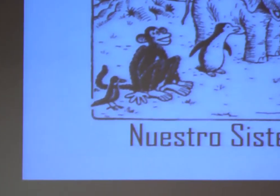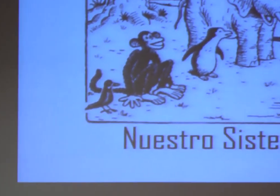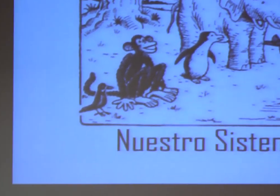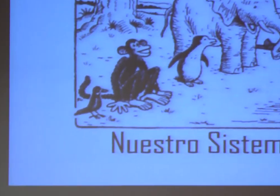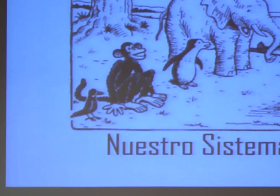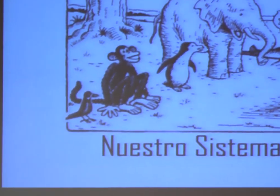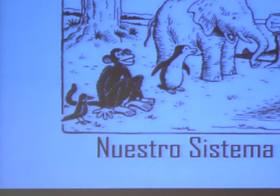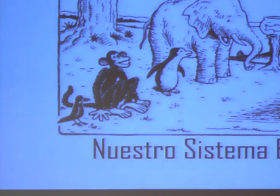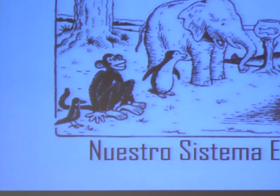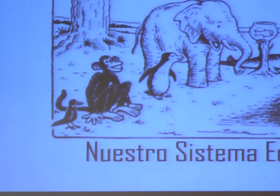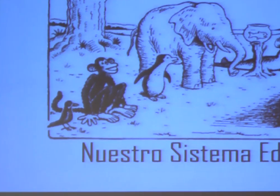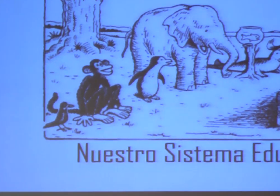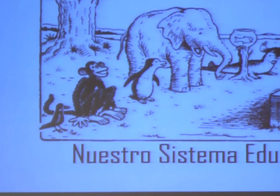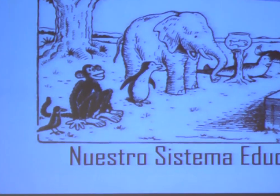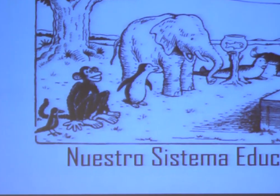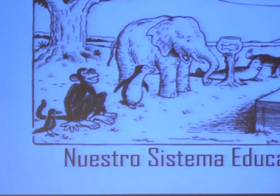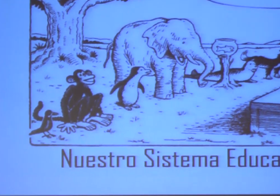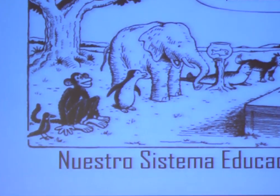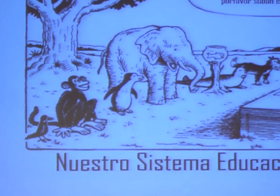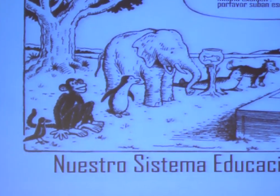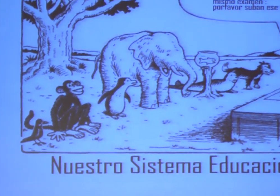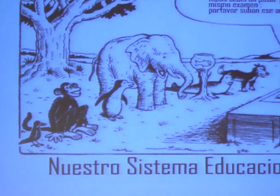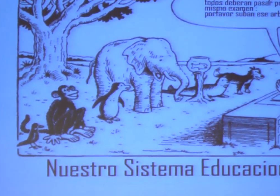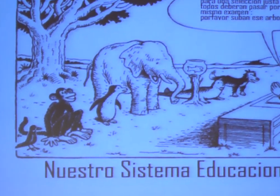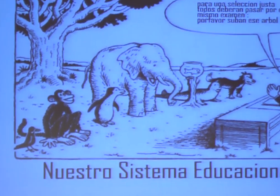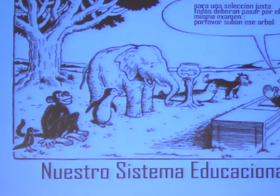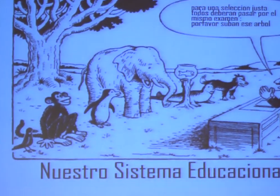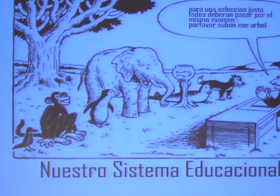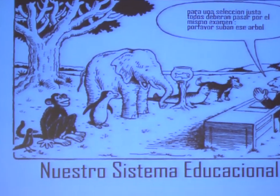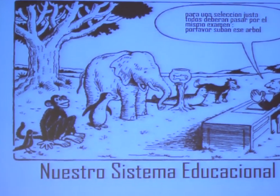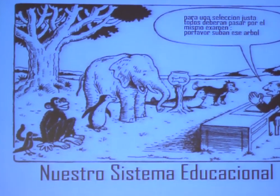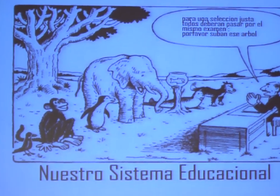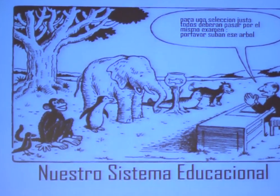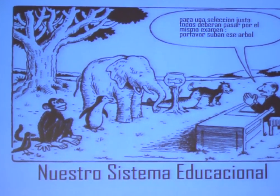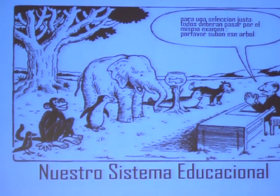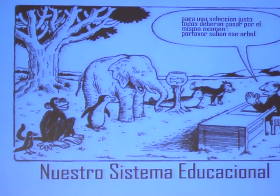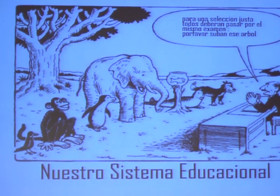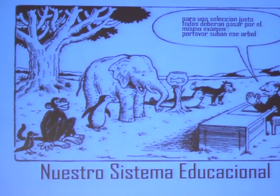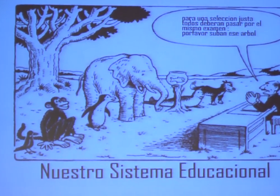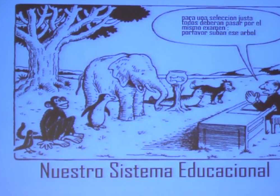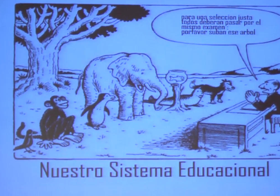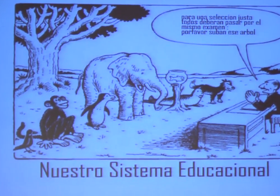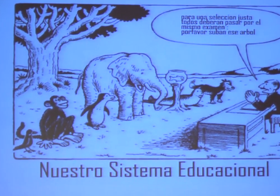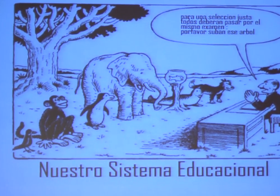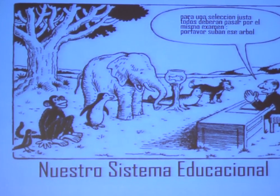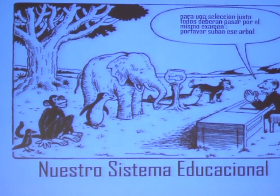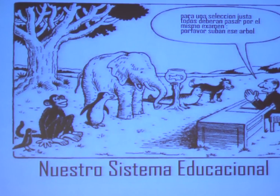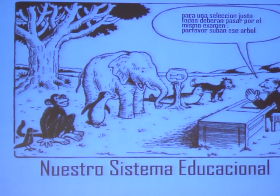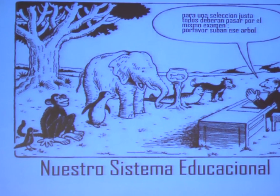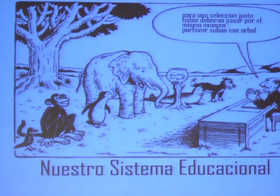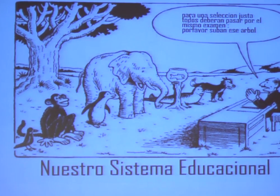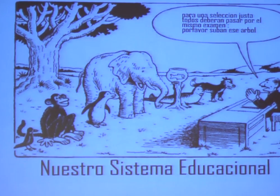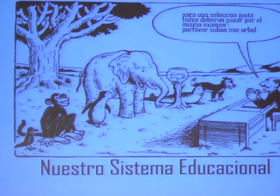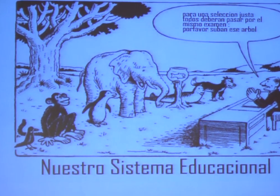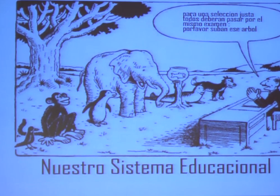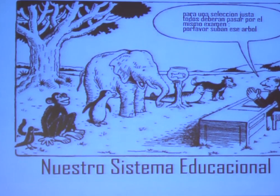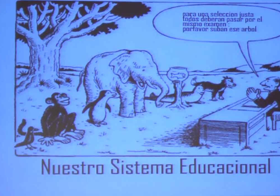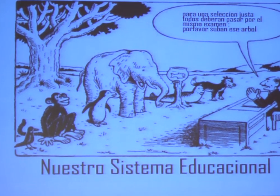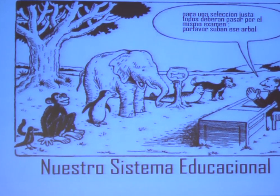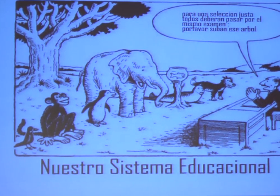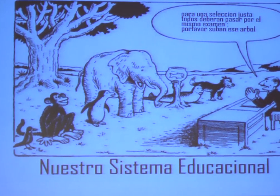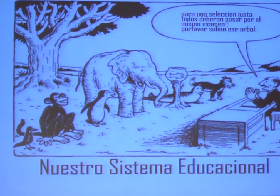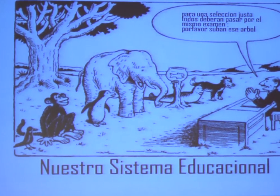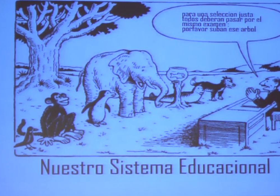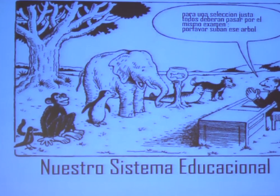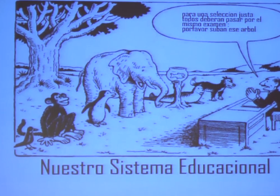todos deberán pasar por el mismo examen, por favor suban a este árbol